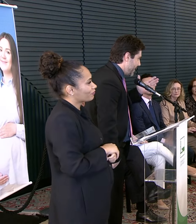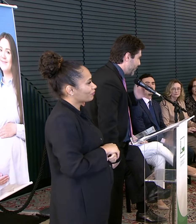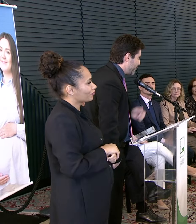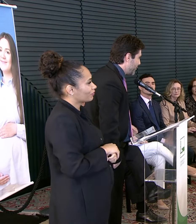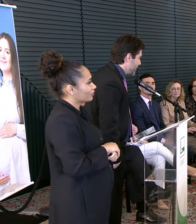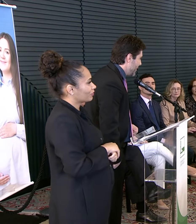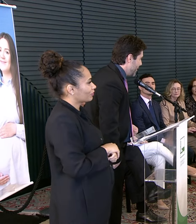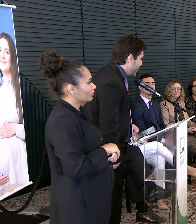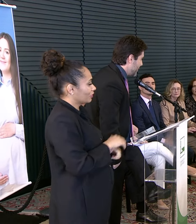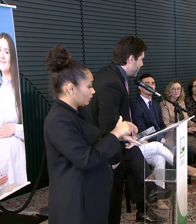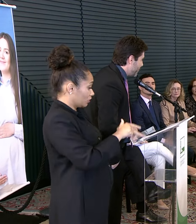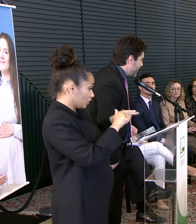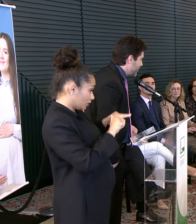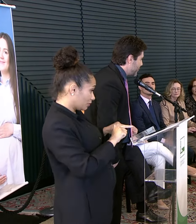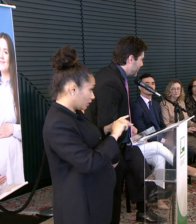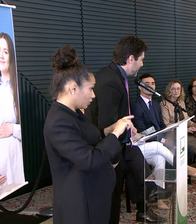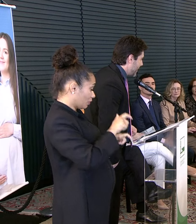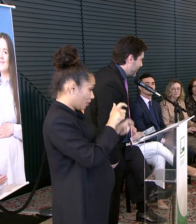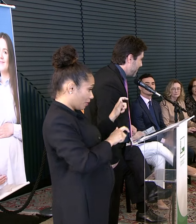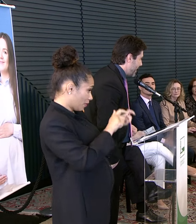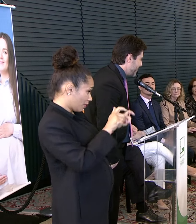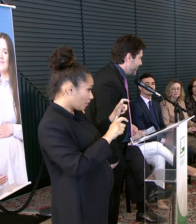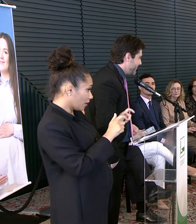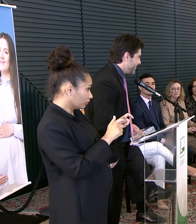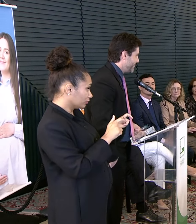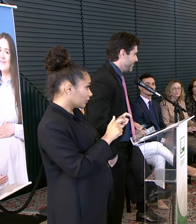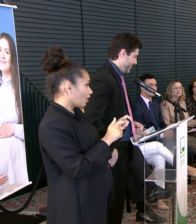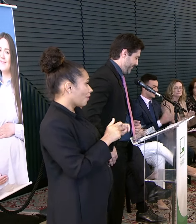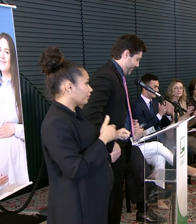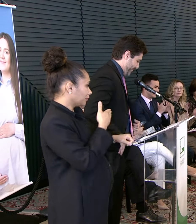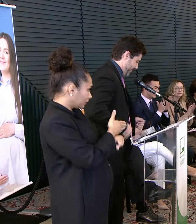a todos os envolvidos Do hospital também